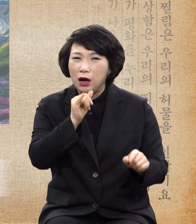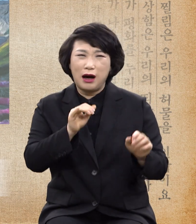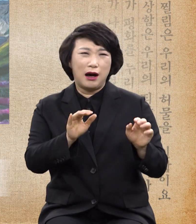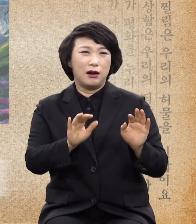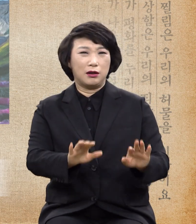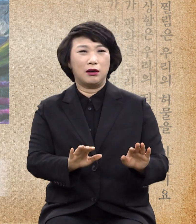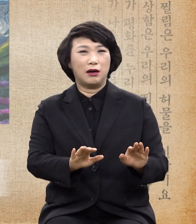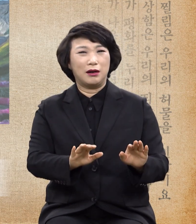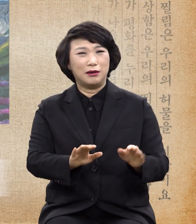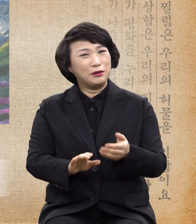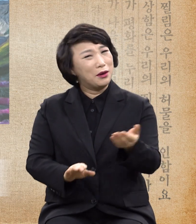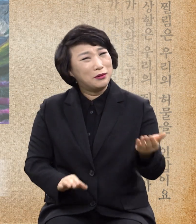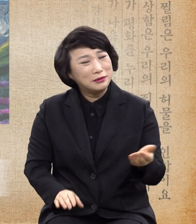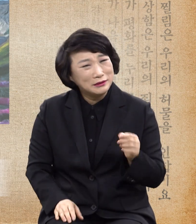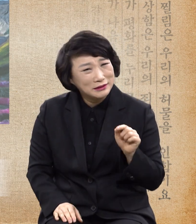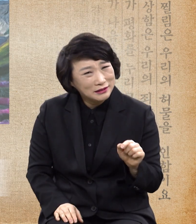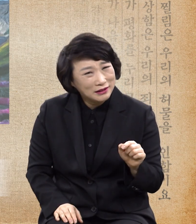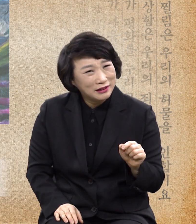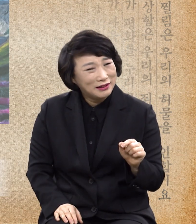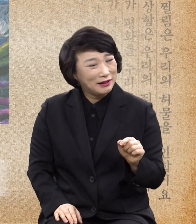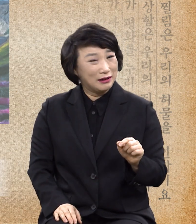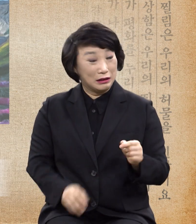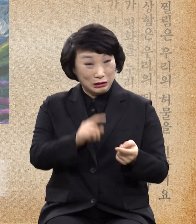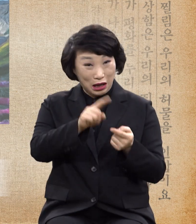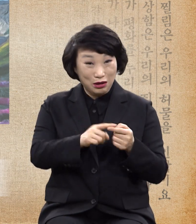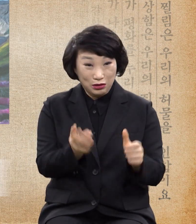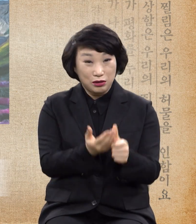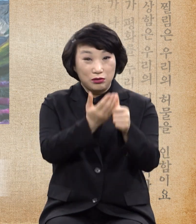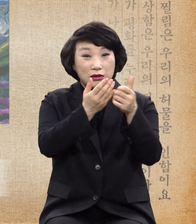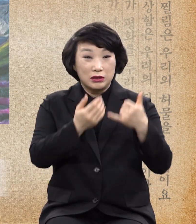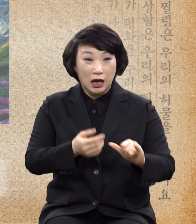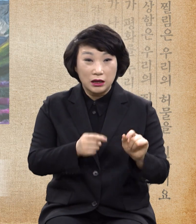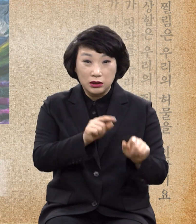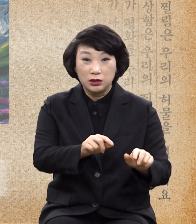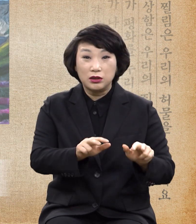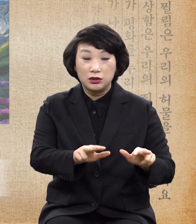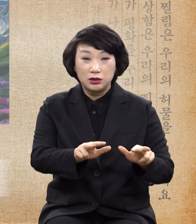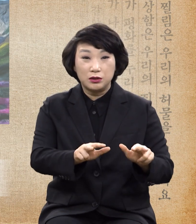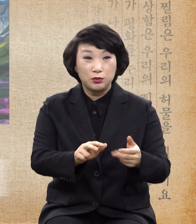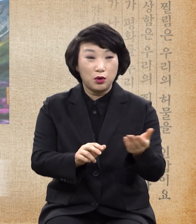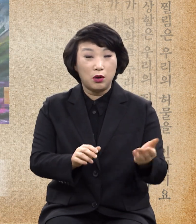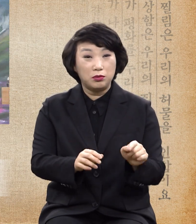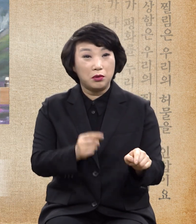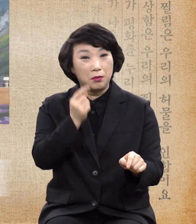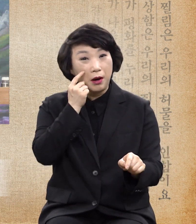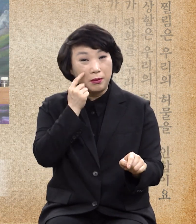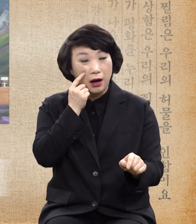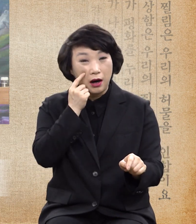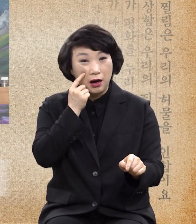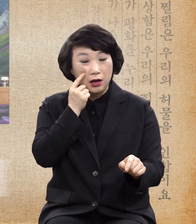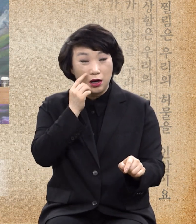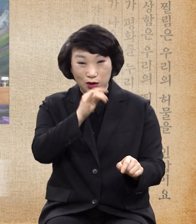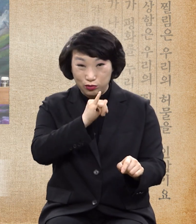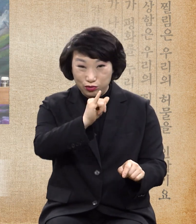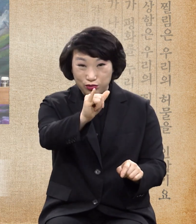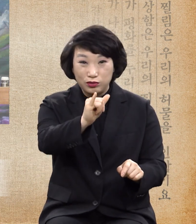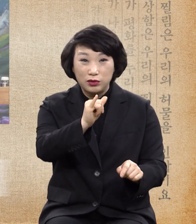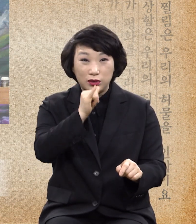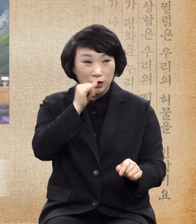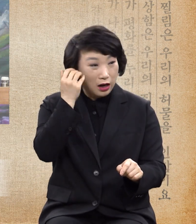키운 자식들이 지금 얼마나 훌륭한 자식들이 됐는가